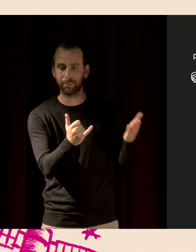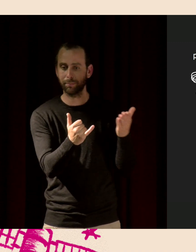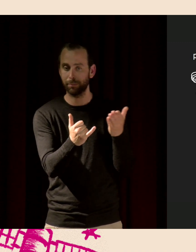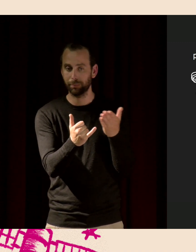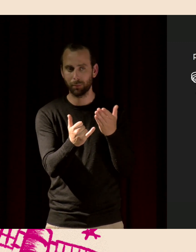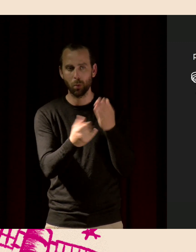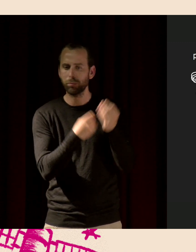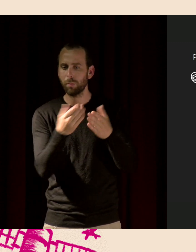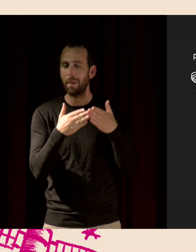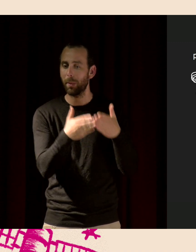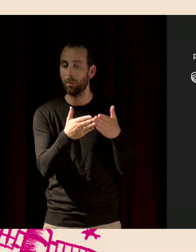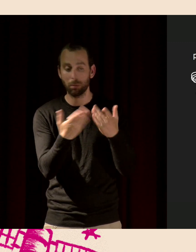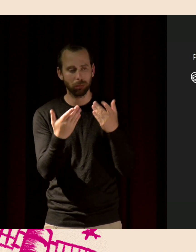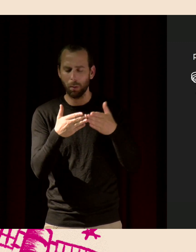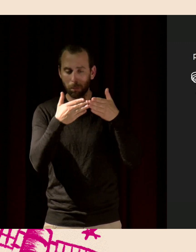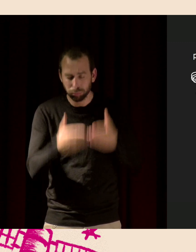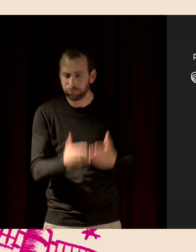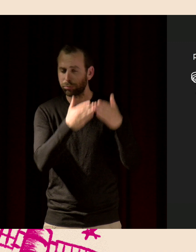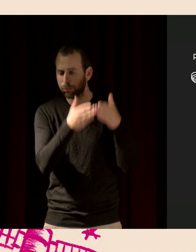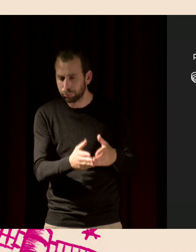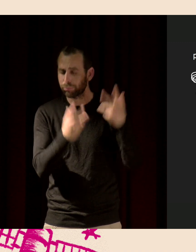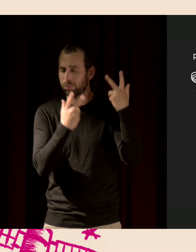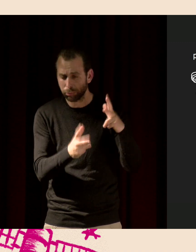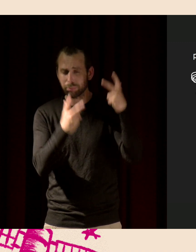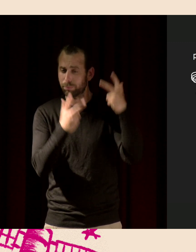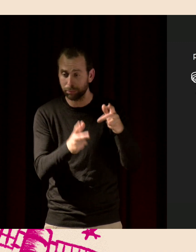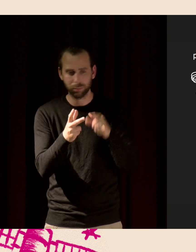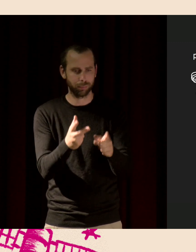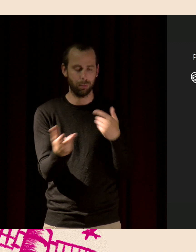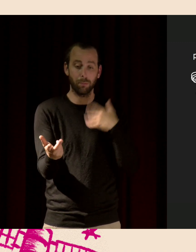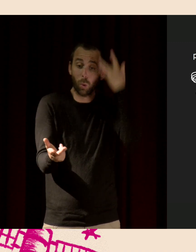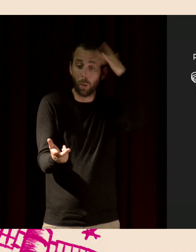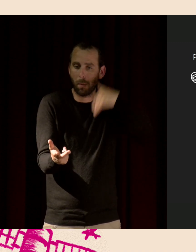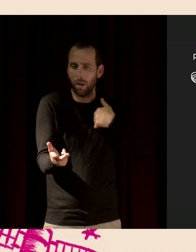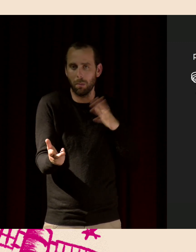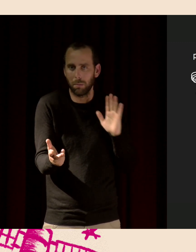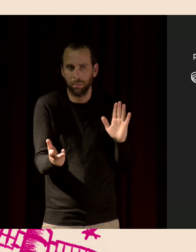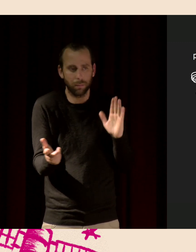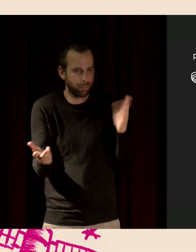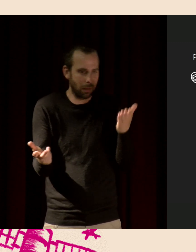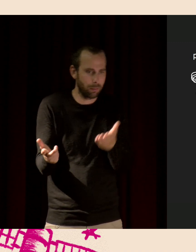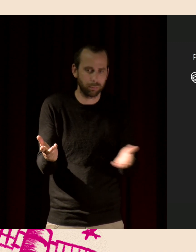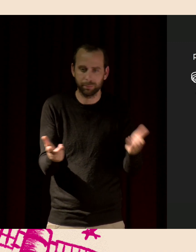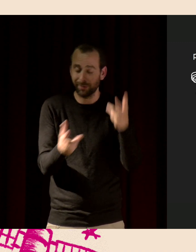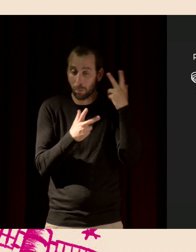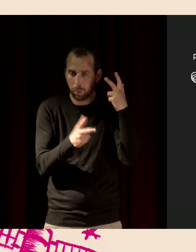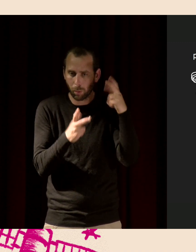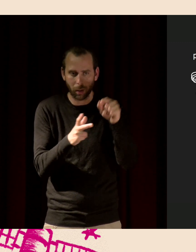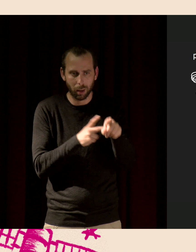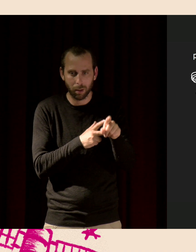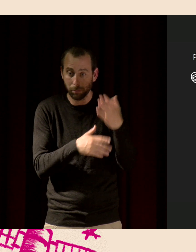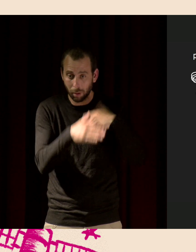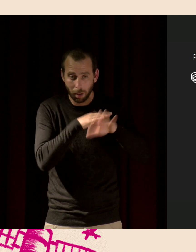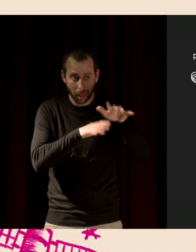notamment des bateaux. Je pense au bruit marin que moi, je ne connais pas, mais qui est très important aussi, qui pollue énormément les mers et les océans. Donc,